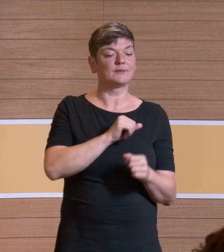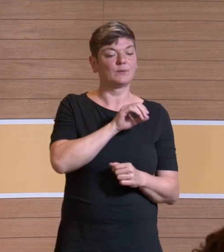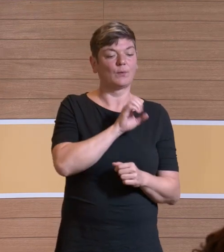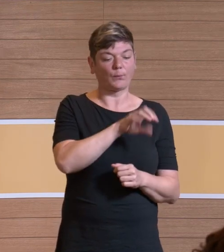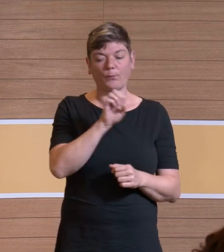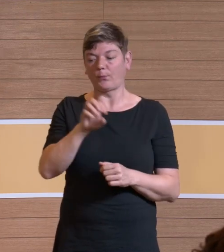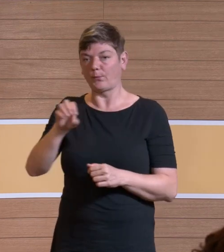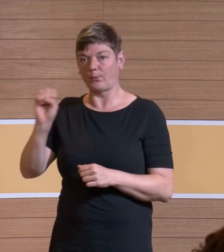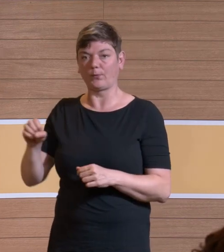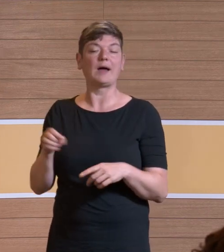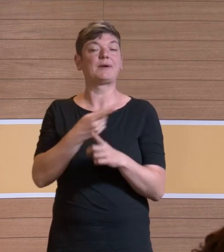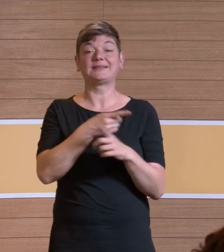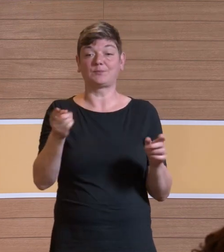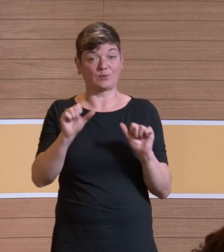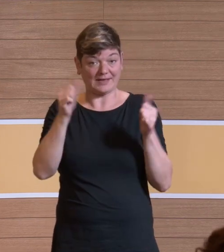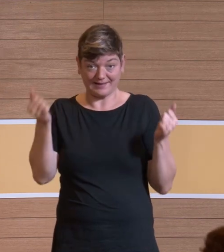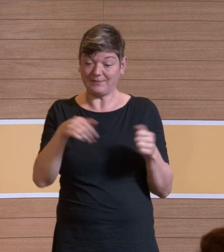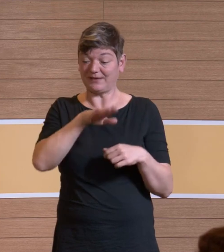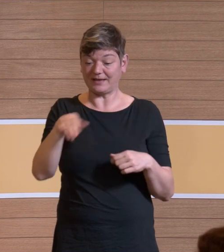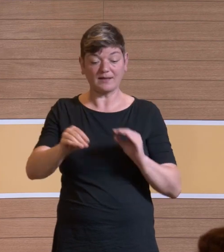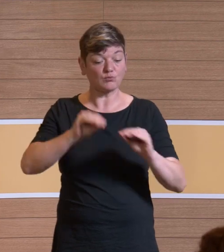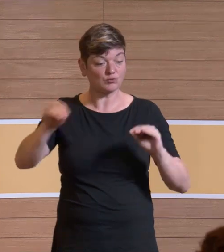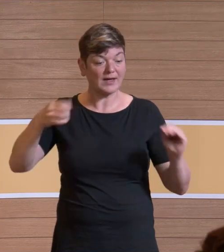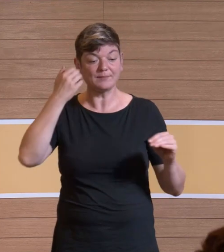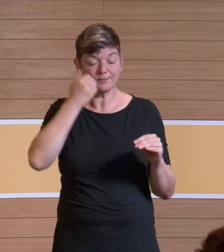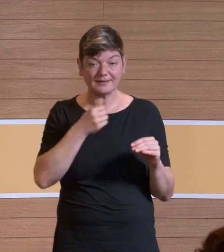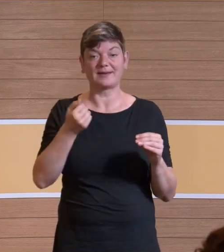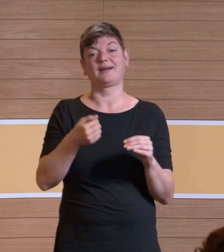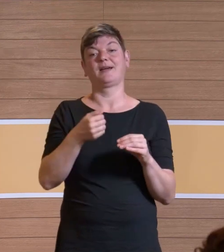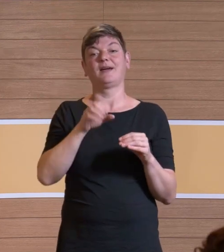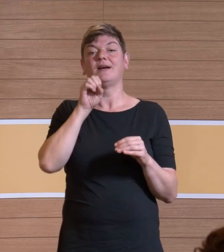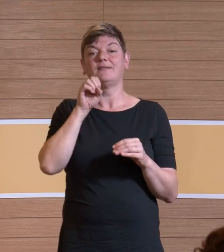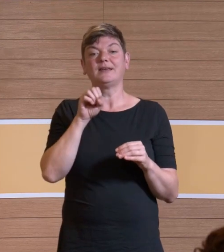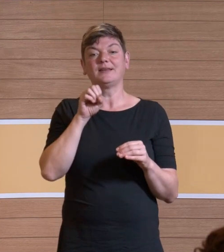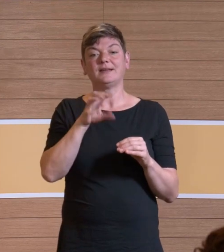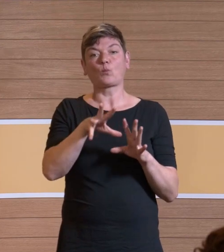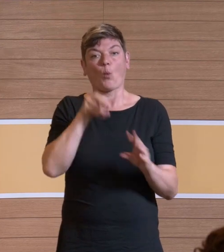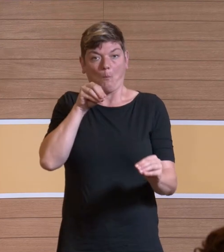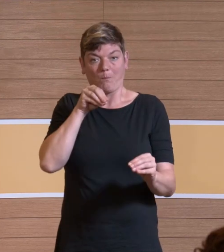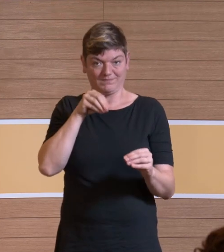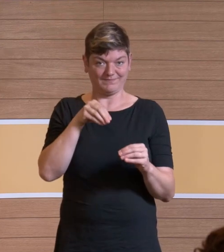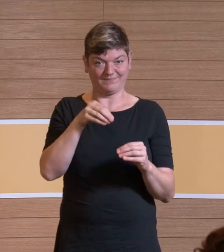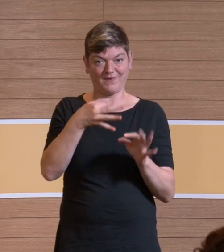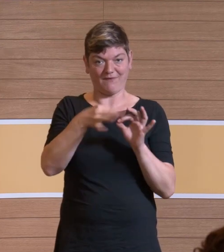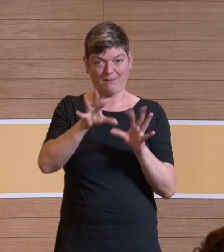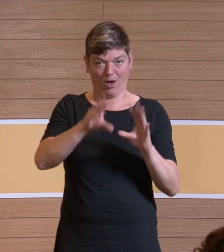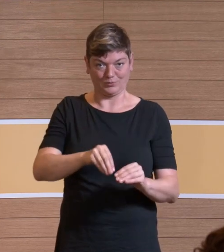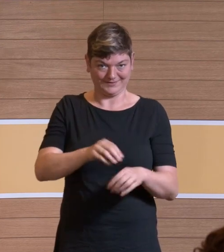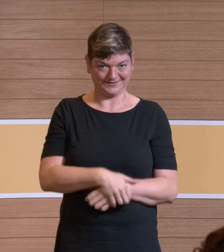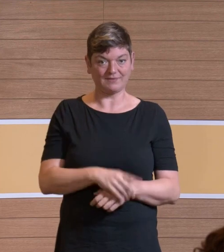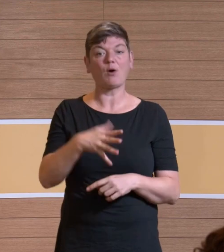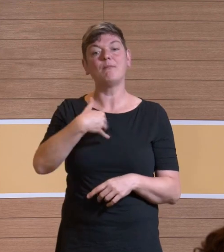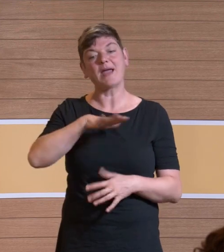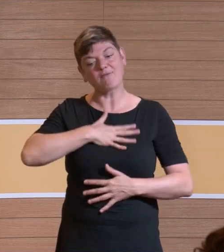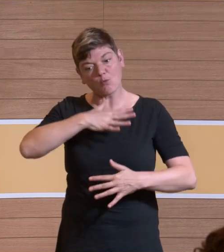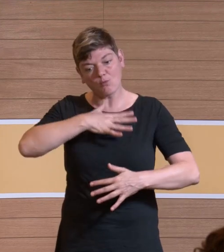Kindergeburtstag erlebt, wo die Kinder aufgefordert wurden, die Luft, die Flamme auszusaugen. Ja, da brauche ich viel mehr Volumen und das